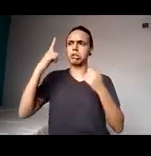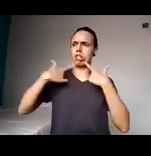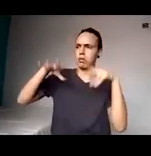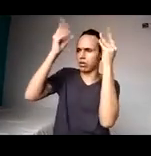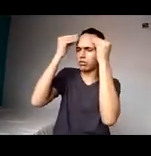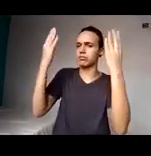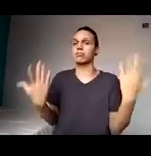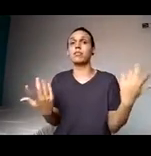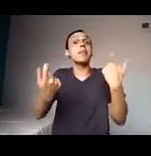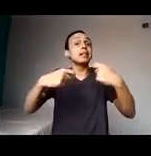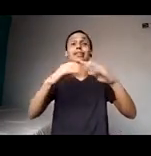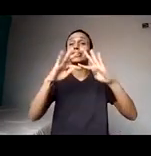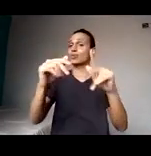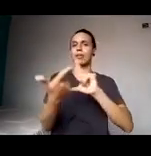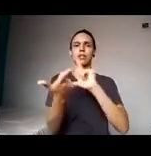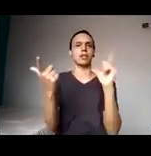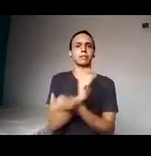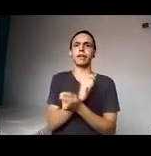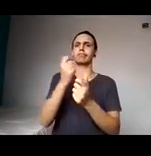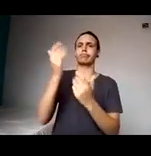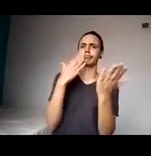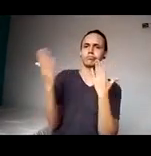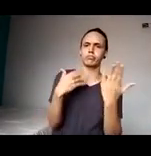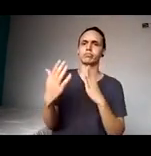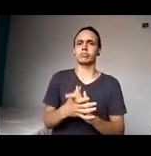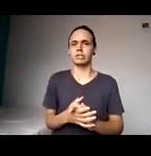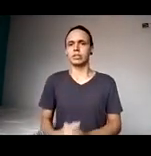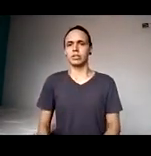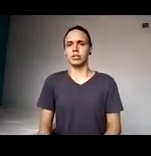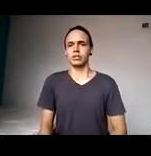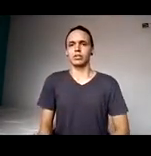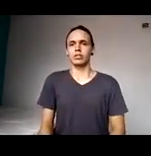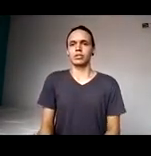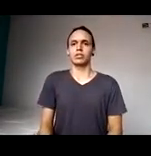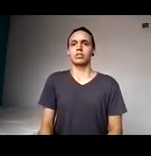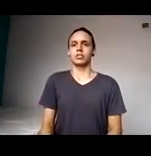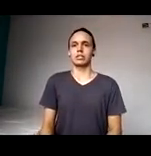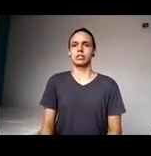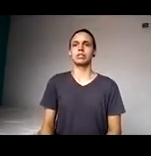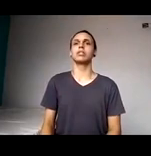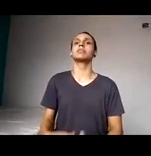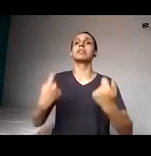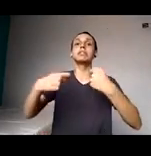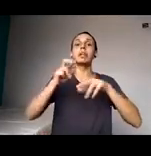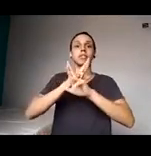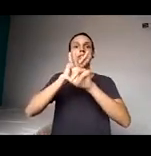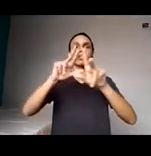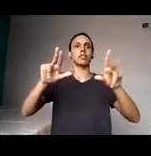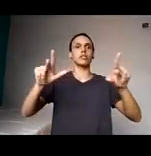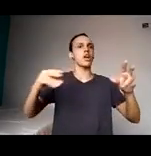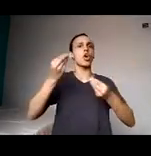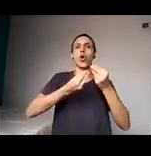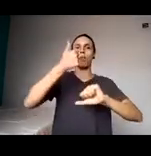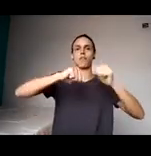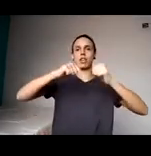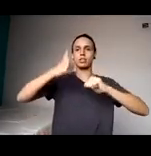tem que ser adaptado, gente, tem que ser pensado, tem que ser discutido, tem que se pensar de diferentes formas de se fazer uma avaliação, então tudo isso a gente tem colocado